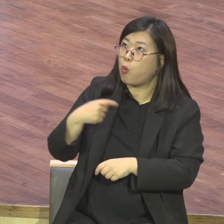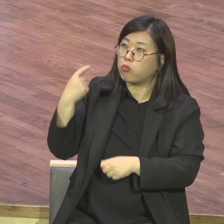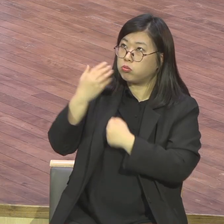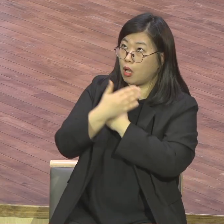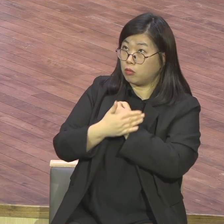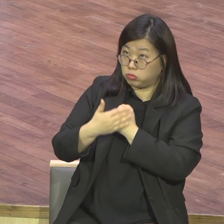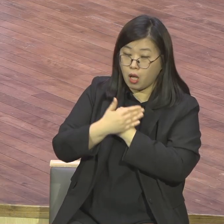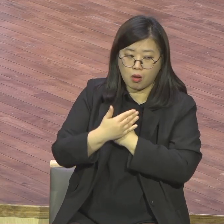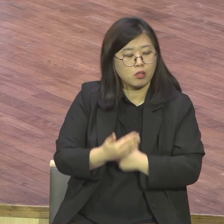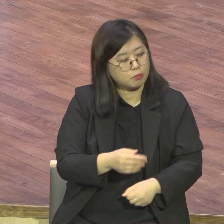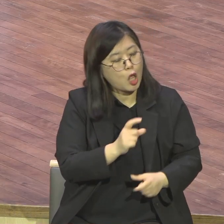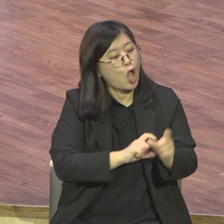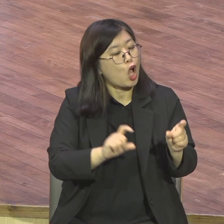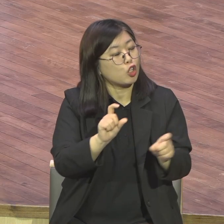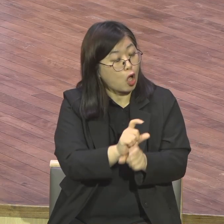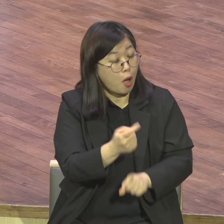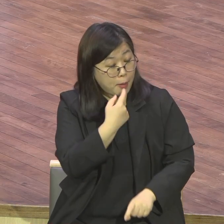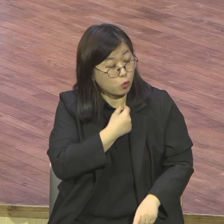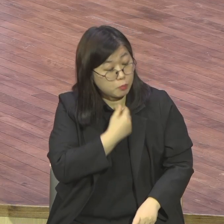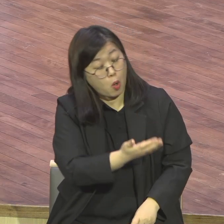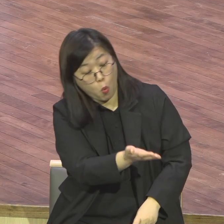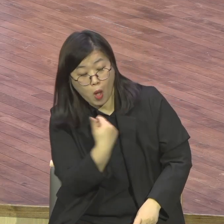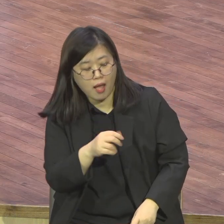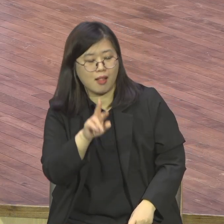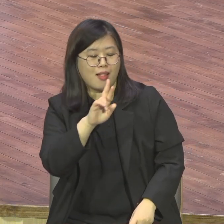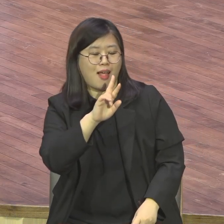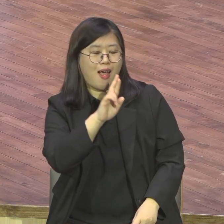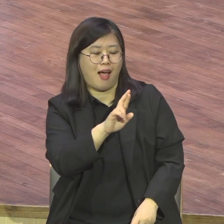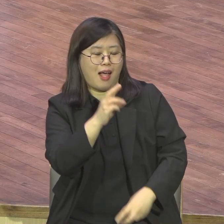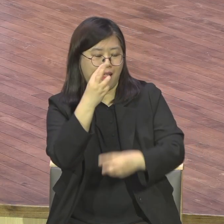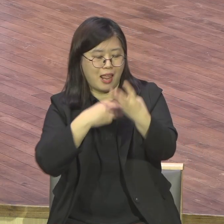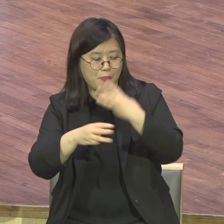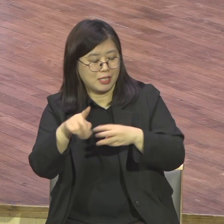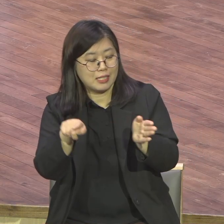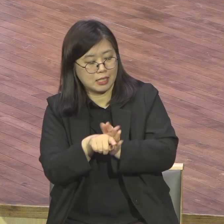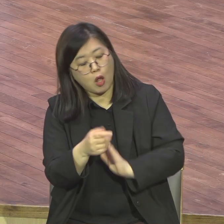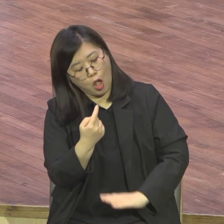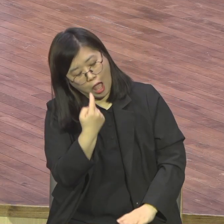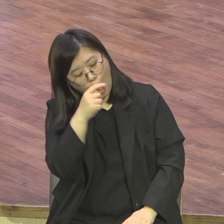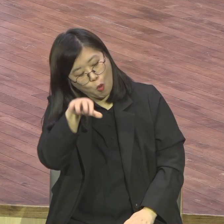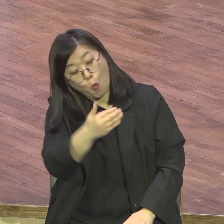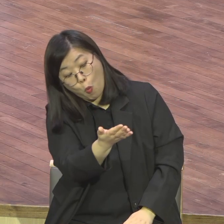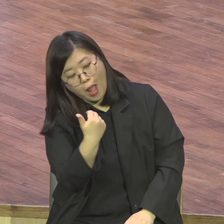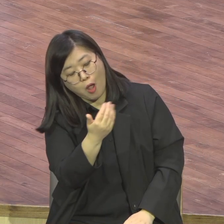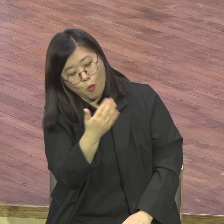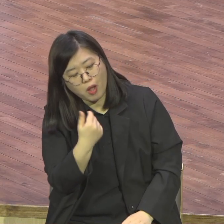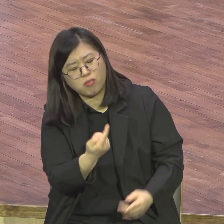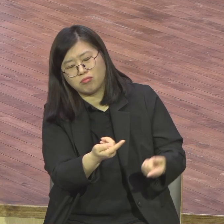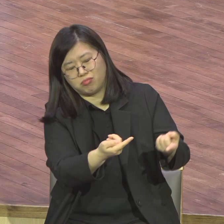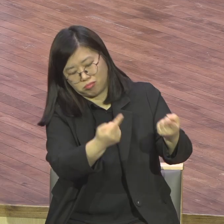더 많은 게 뭐냐 본부입니다 본부 엄청 많아요 지금 전 세계 다 있어요 그러니까